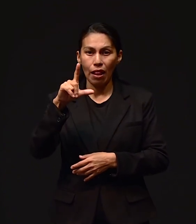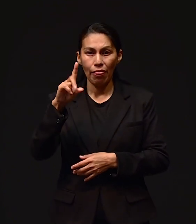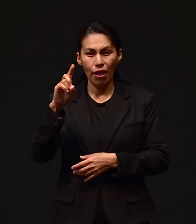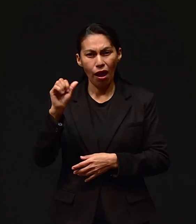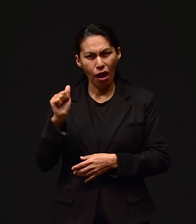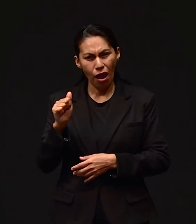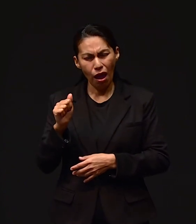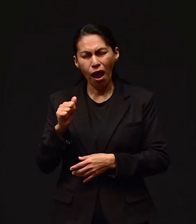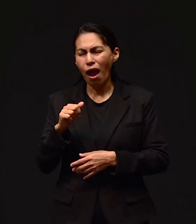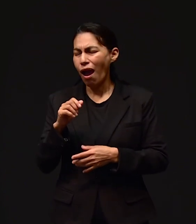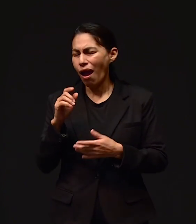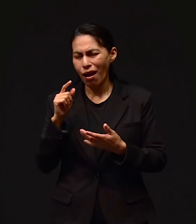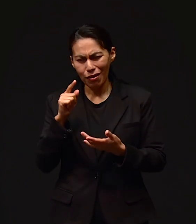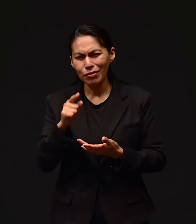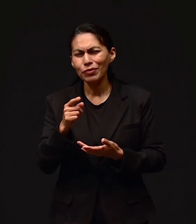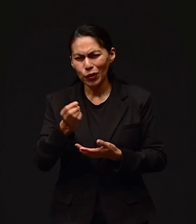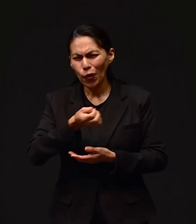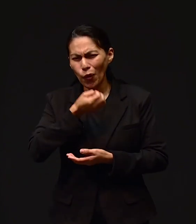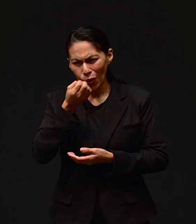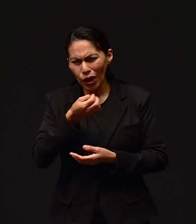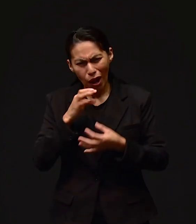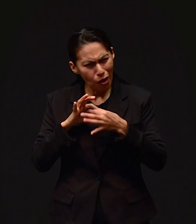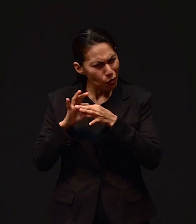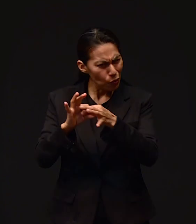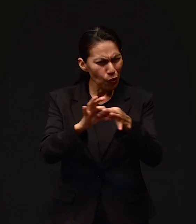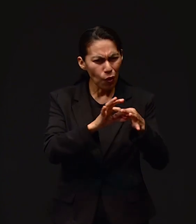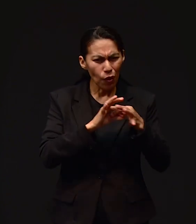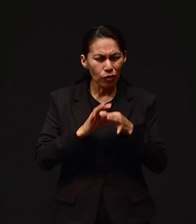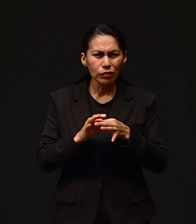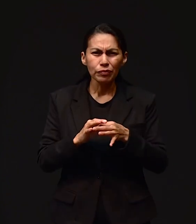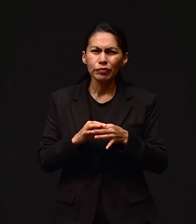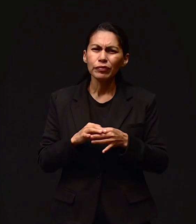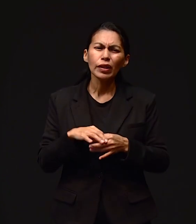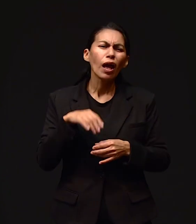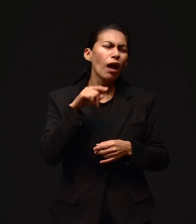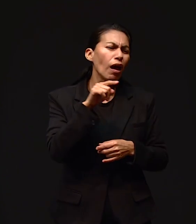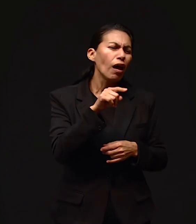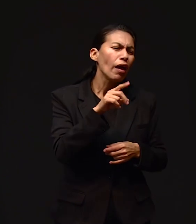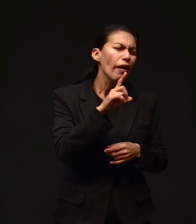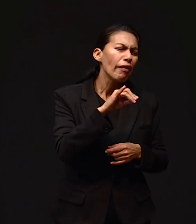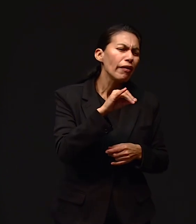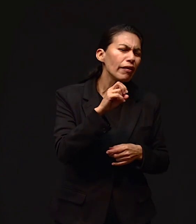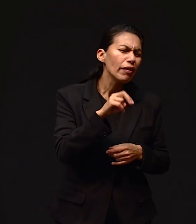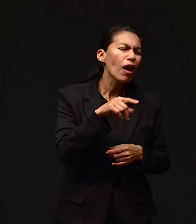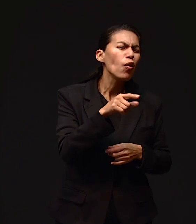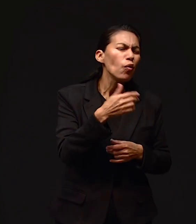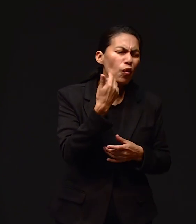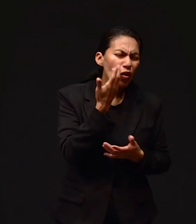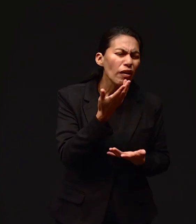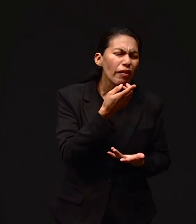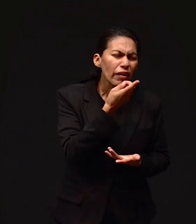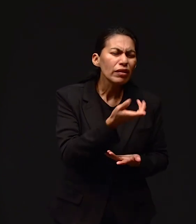Grimilda Vamos a estar orando por tu hijo ¿Qué le dirías tú Dina?